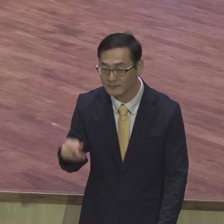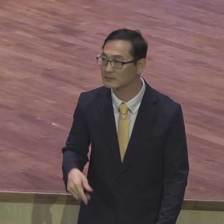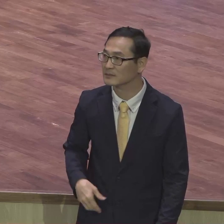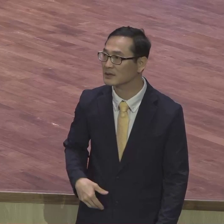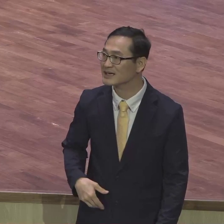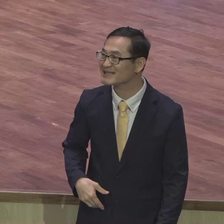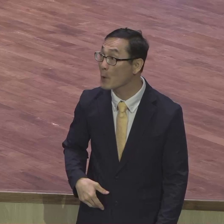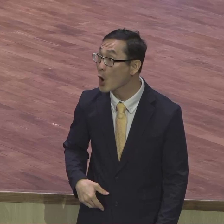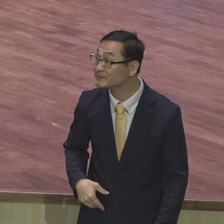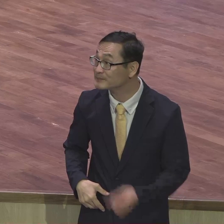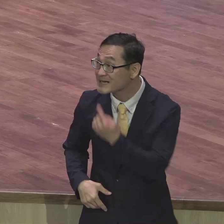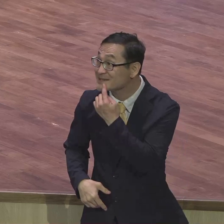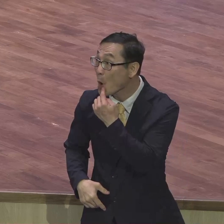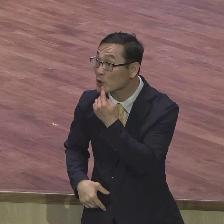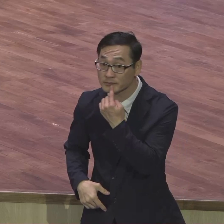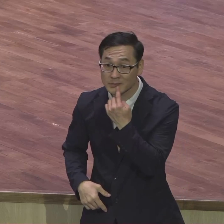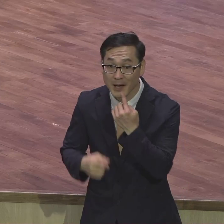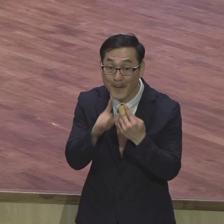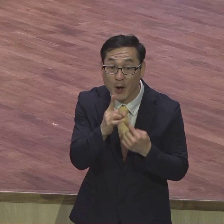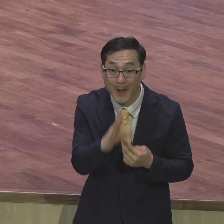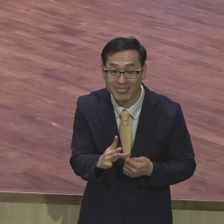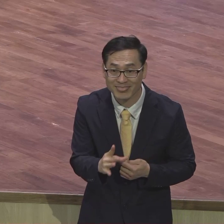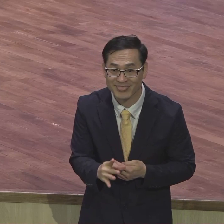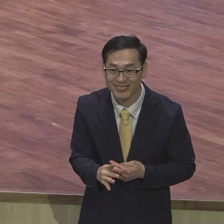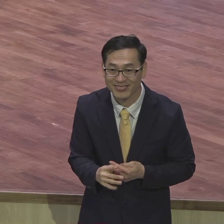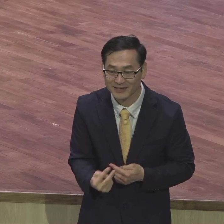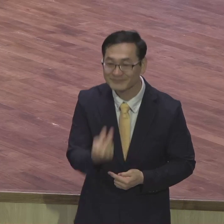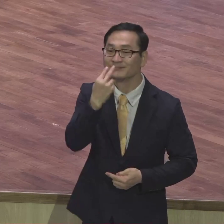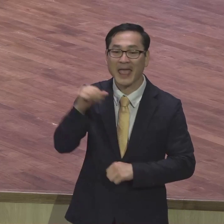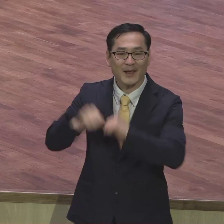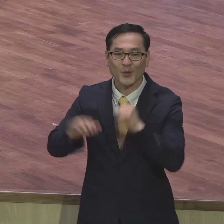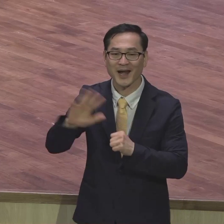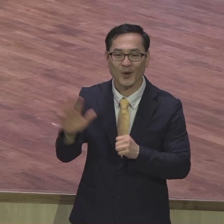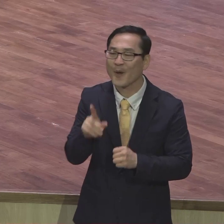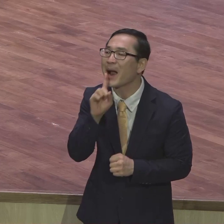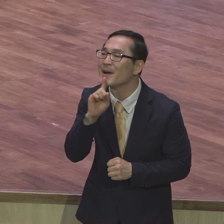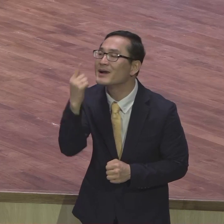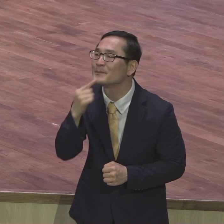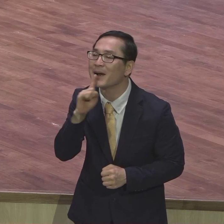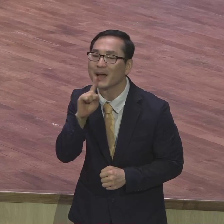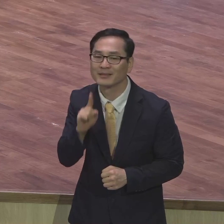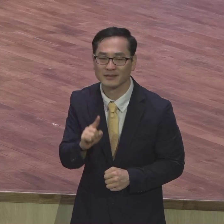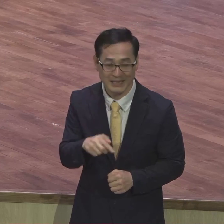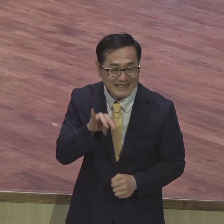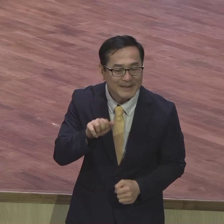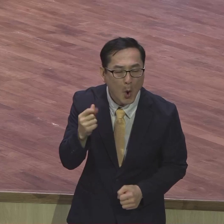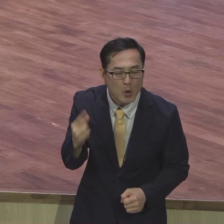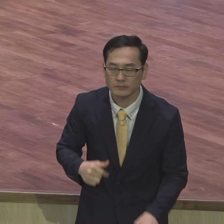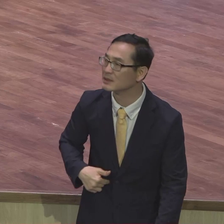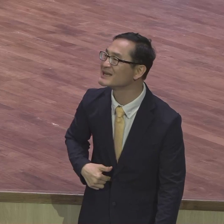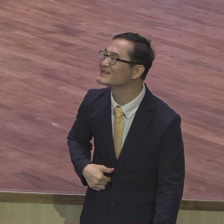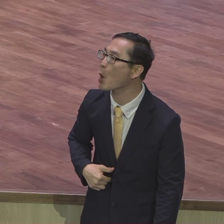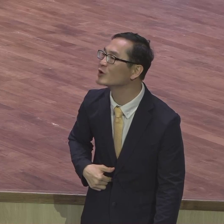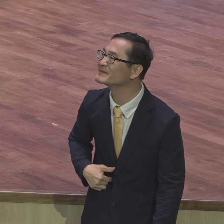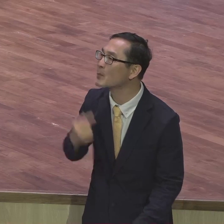영적으로 영적으로 중요한 교훈을 주는 거예요 영적으로 굉장히 중요한 교훈